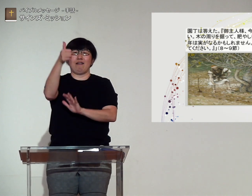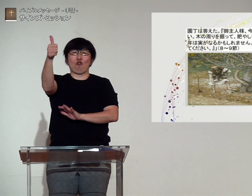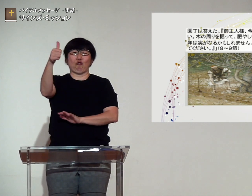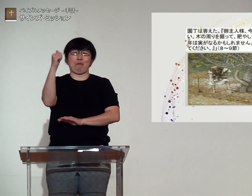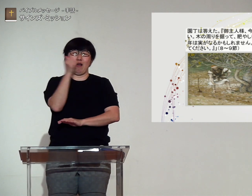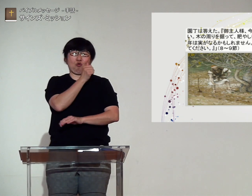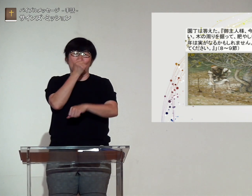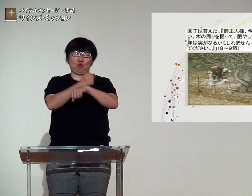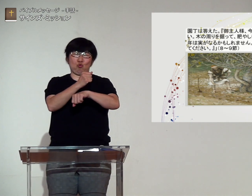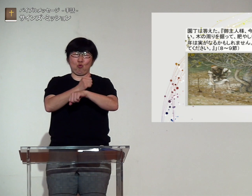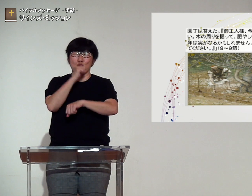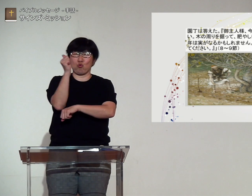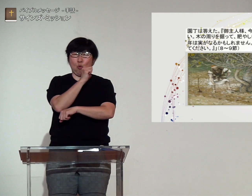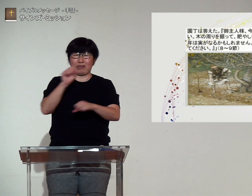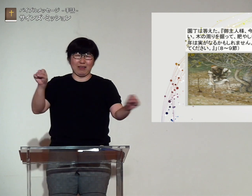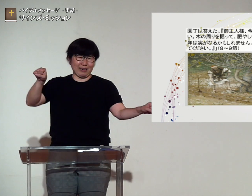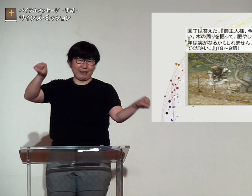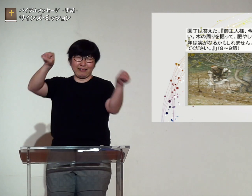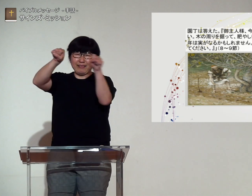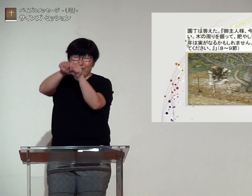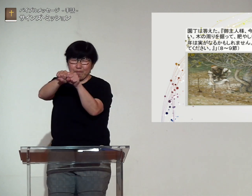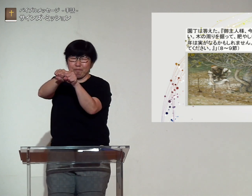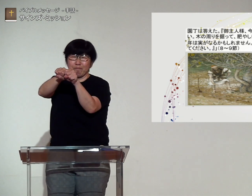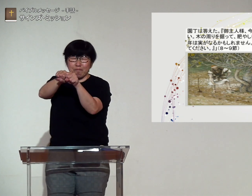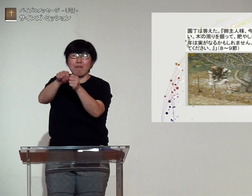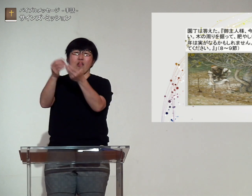度つなげるためにイエス様は取り成してくださる